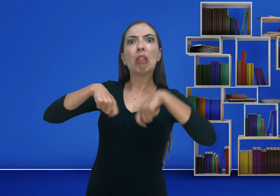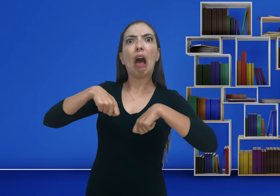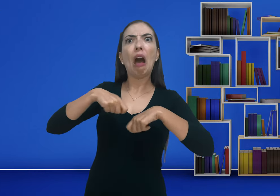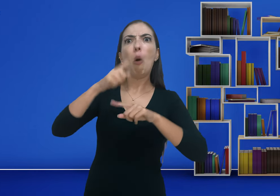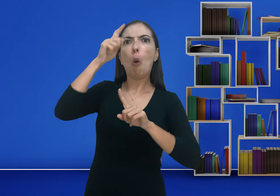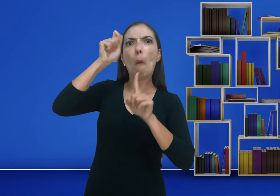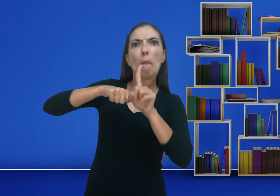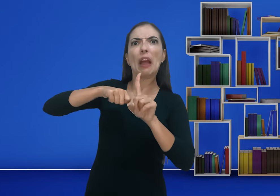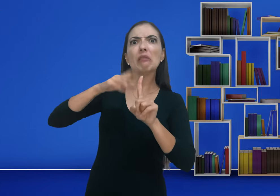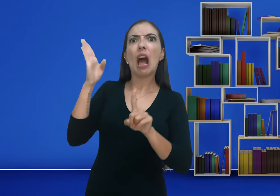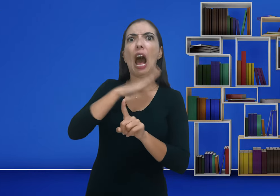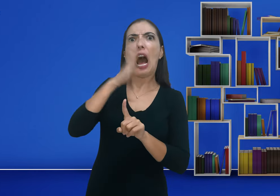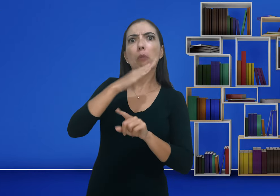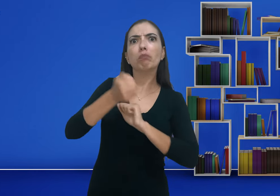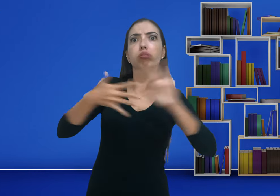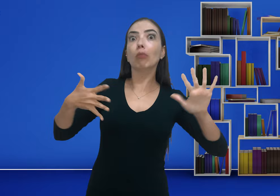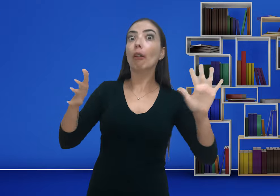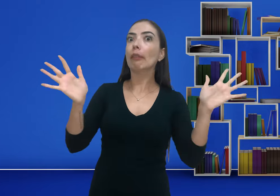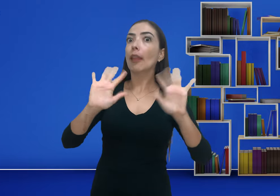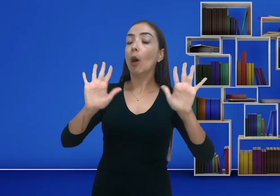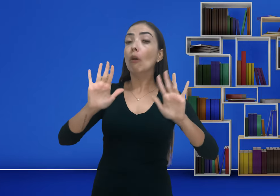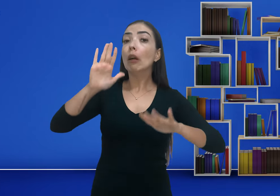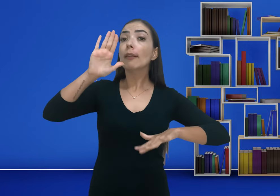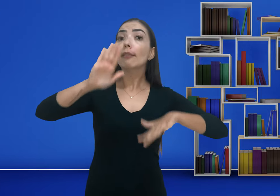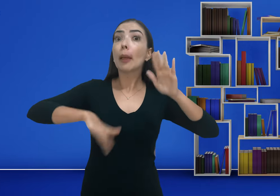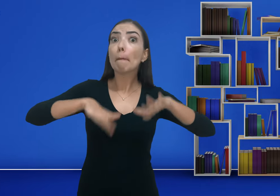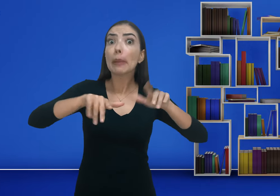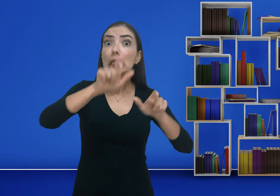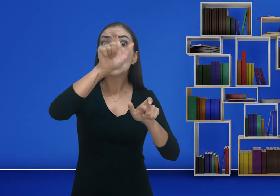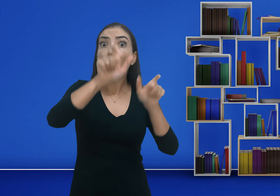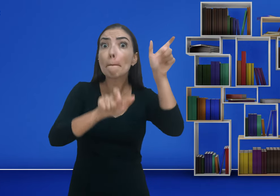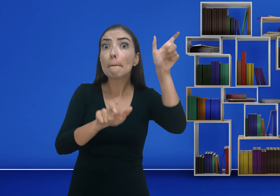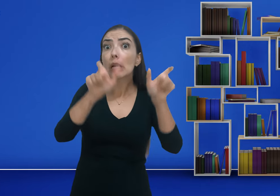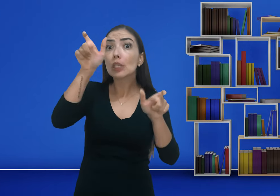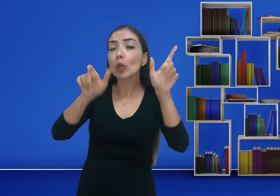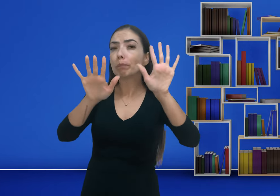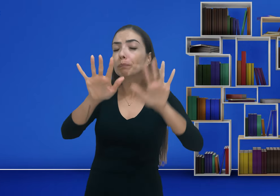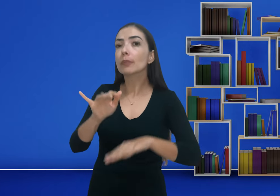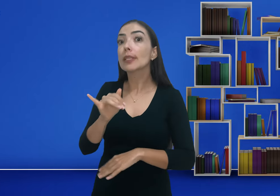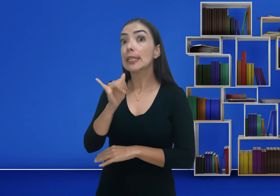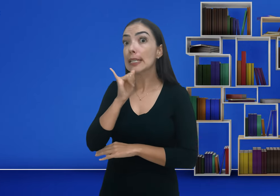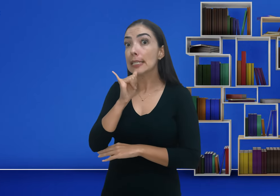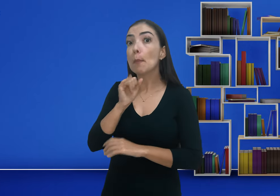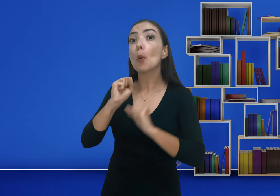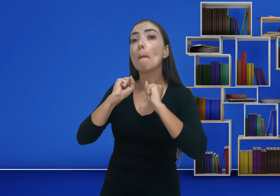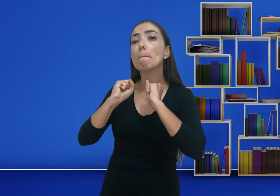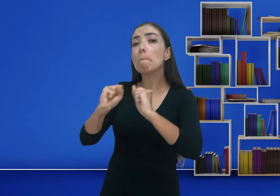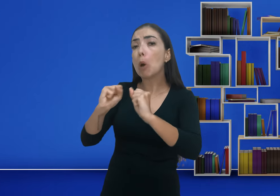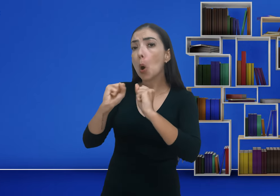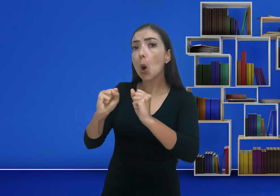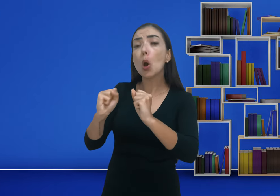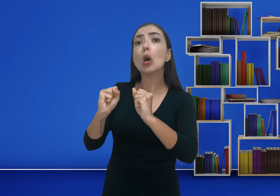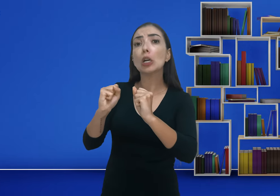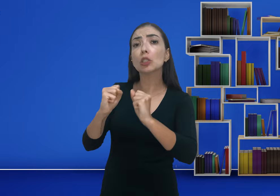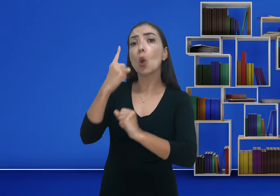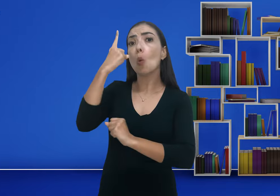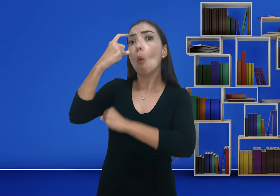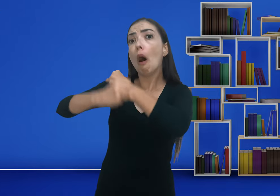Mas em um mês ele vai conseguir ser fluente? Não. Calma. Na verdade, ele pode